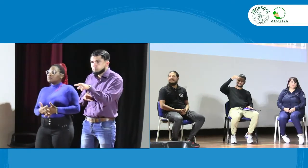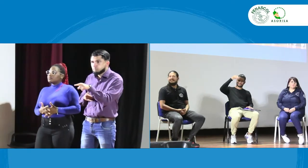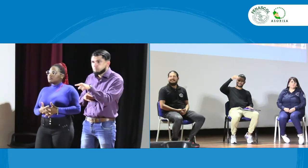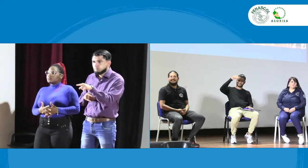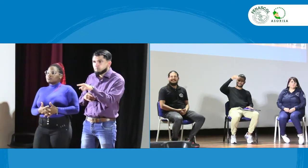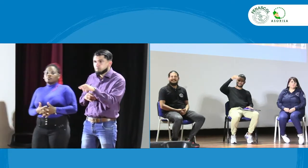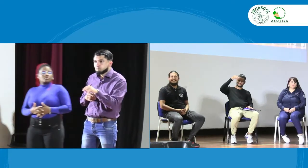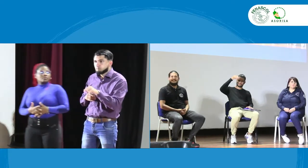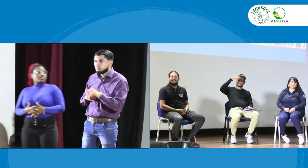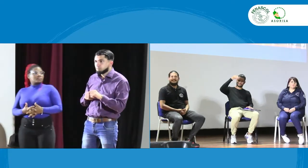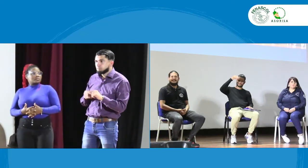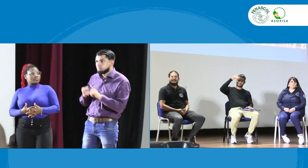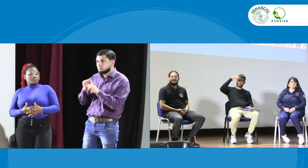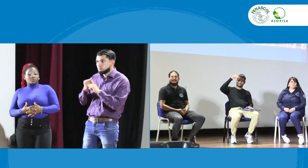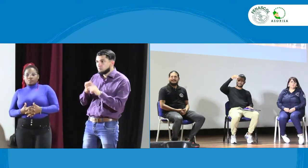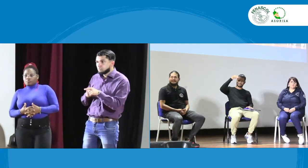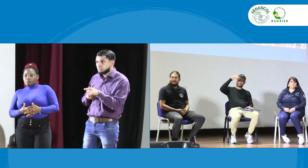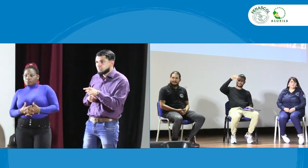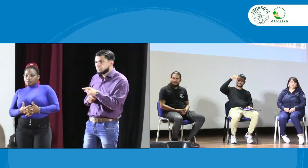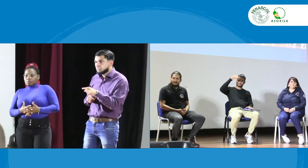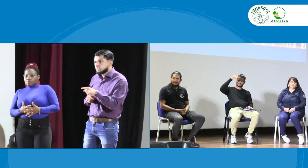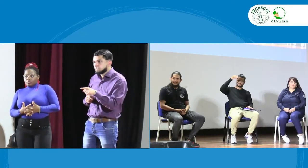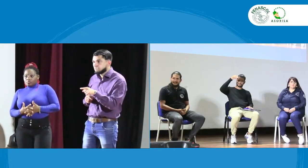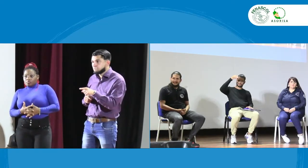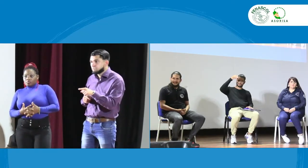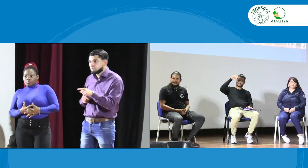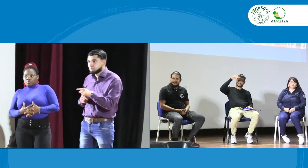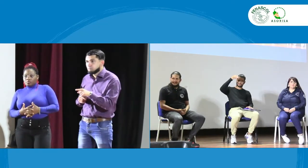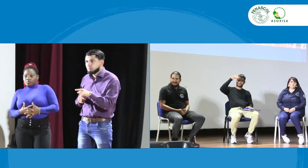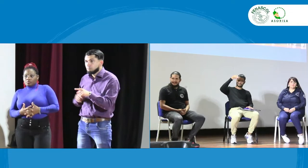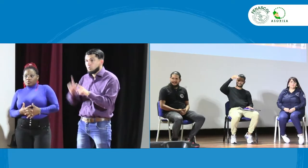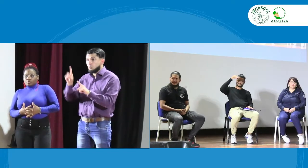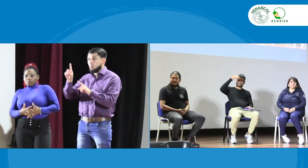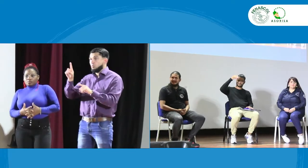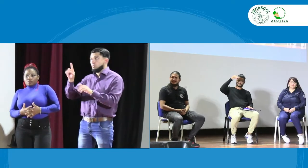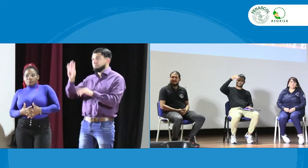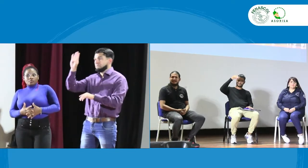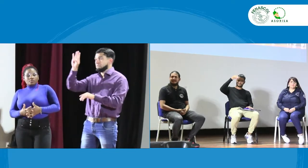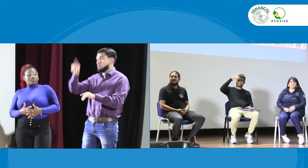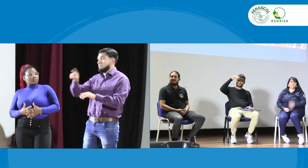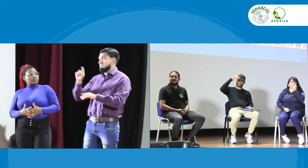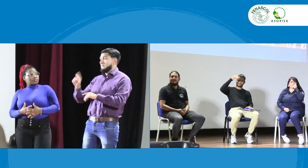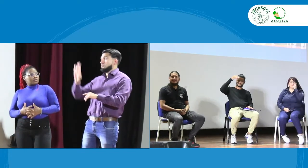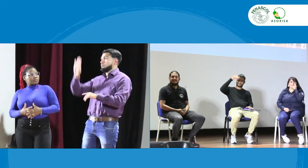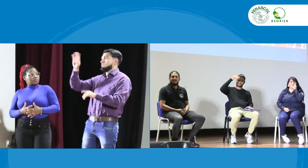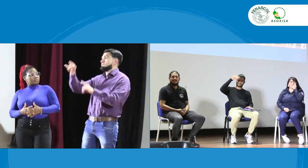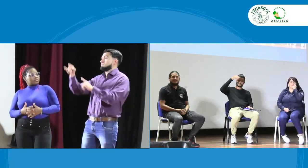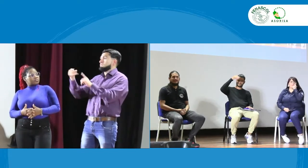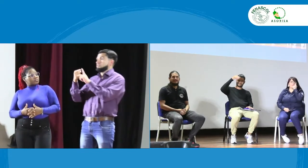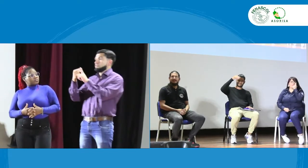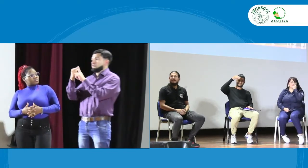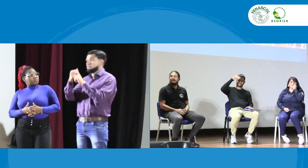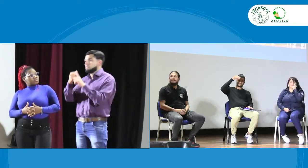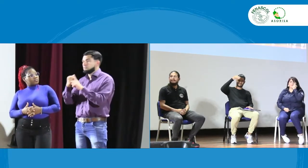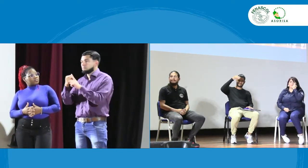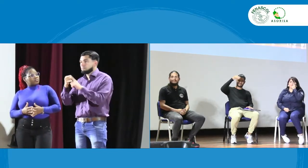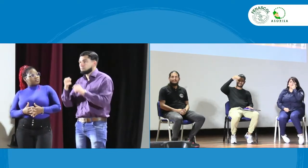En Zoom, me dicen que en Zoom tenemos una